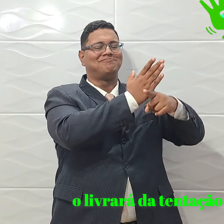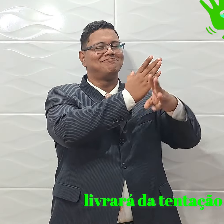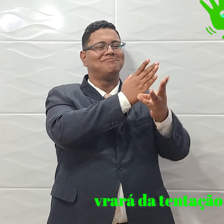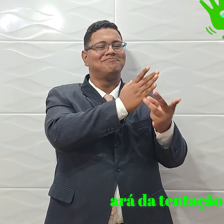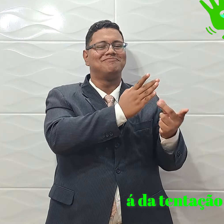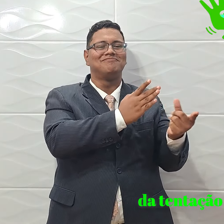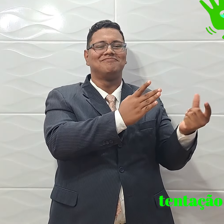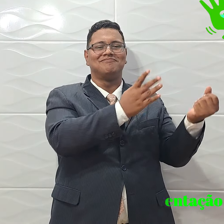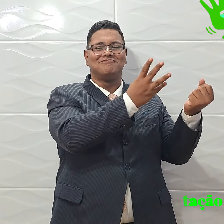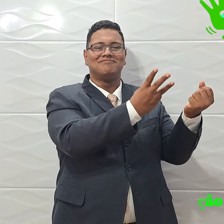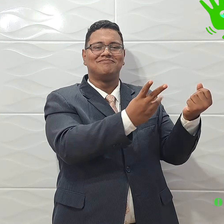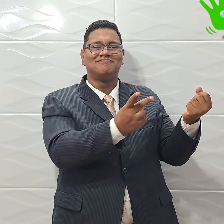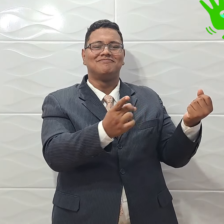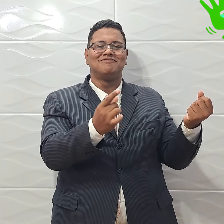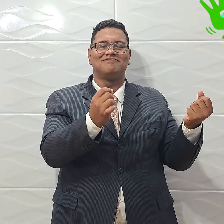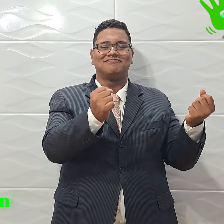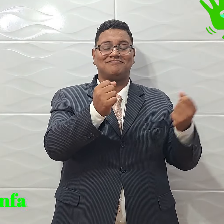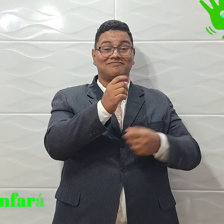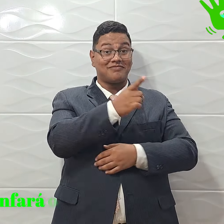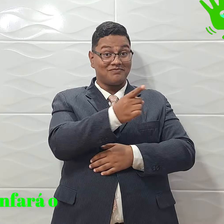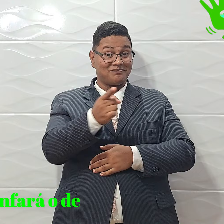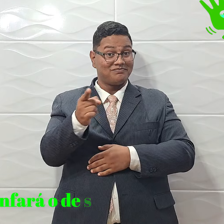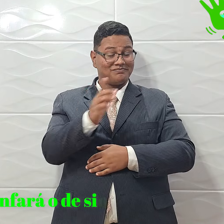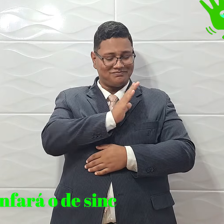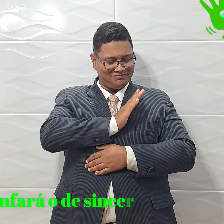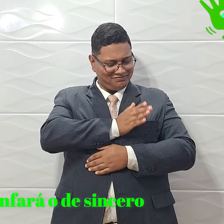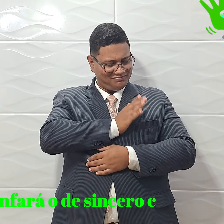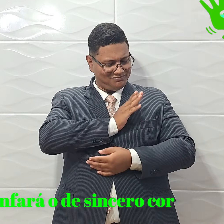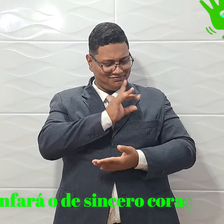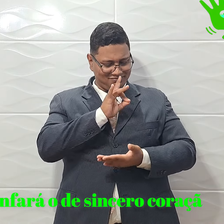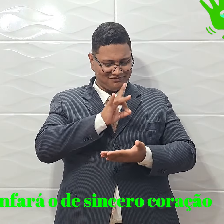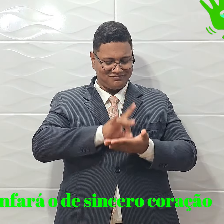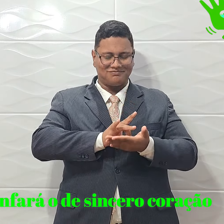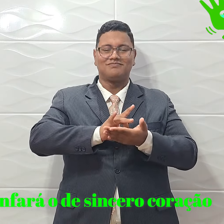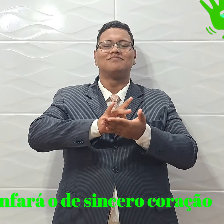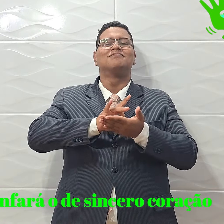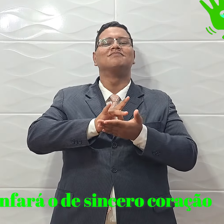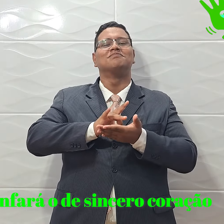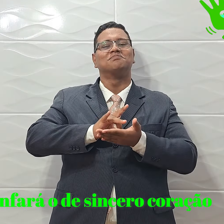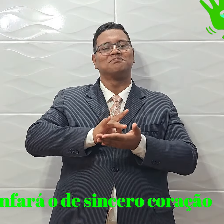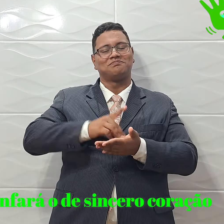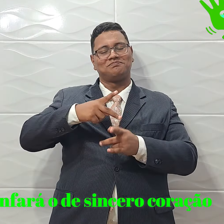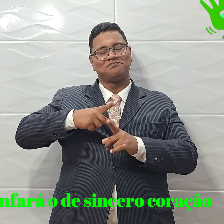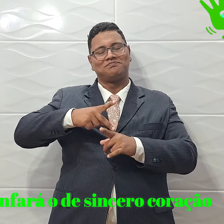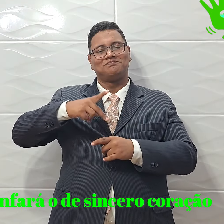Só triunfará o de sincero